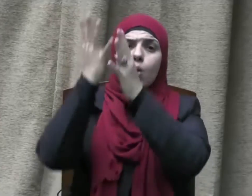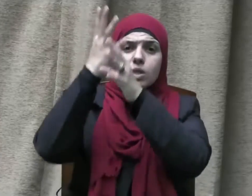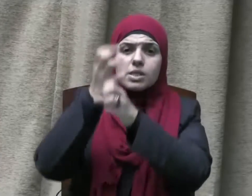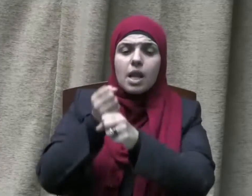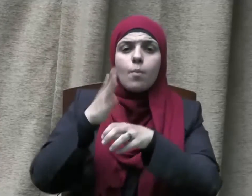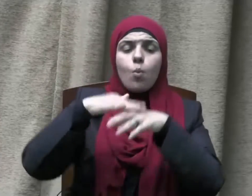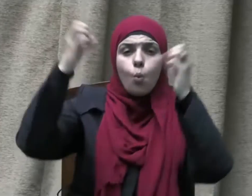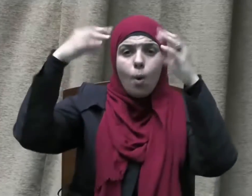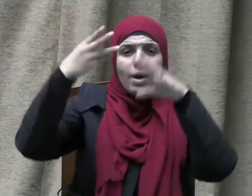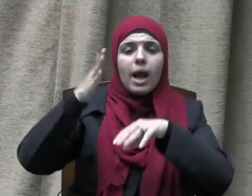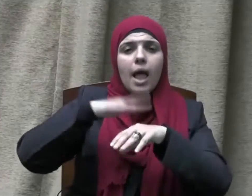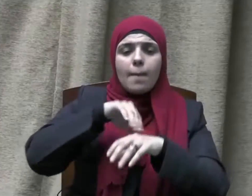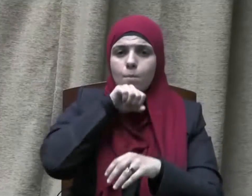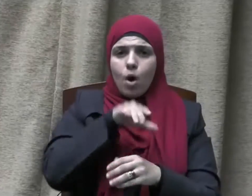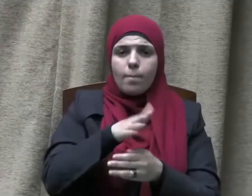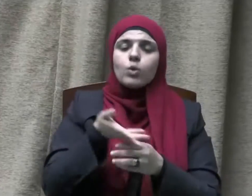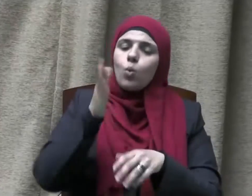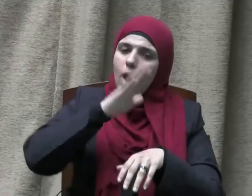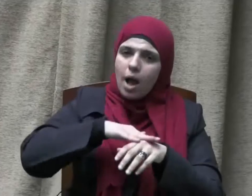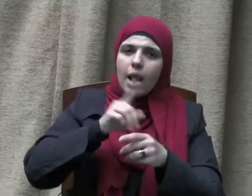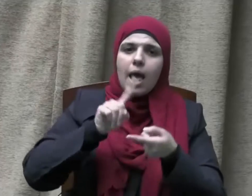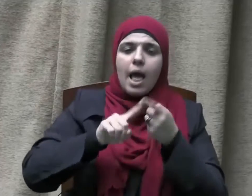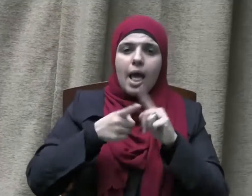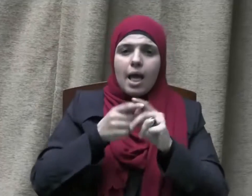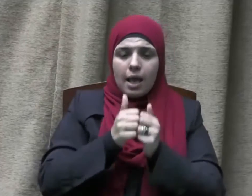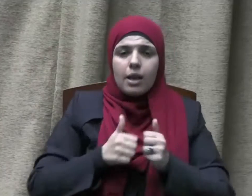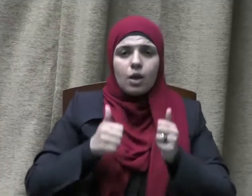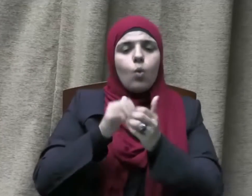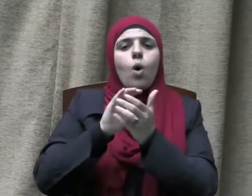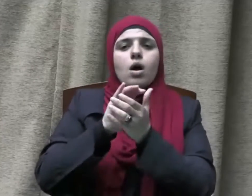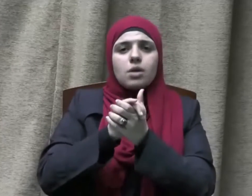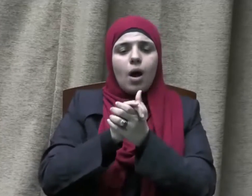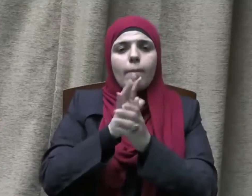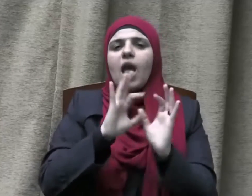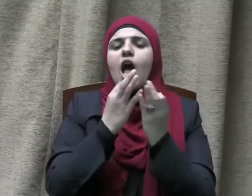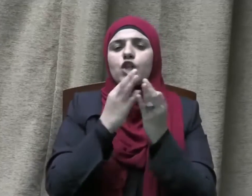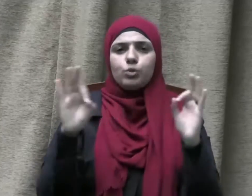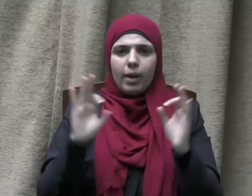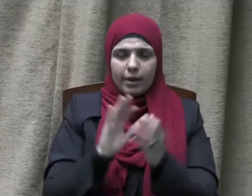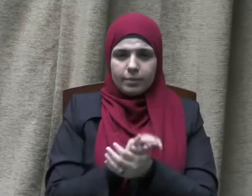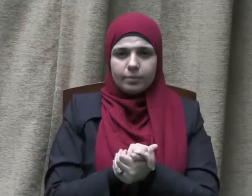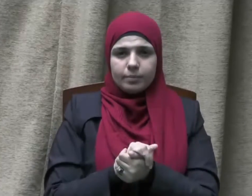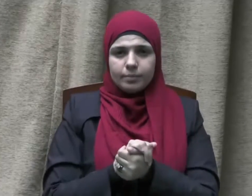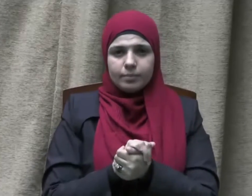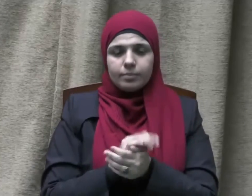وبارك عليه وعلى آله وصحبه أجمعين وبعد